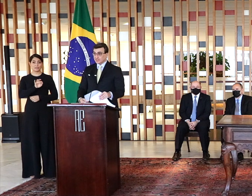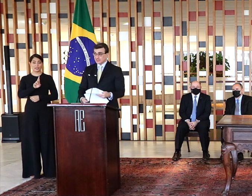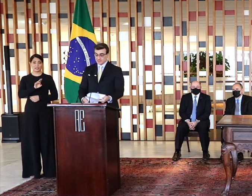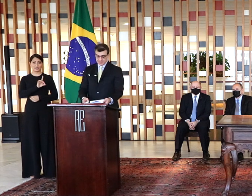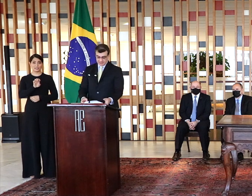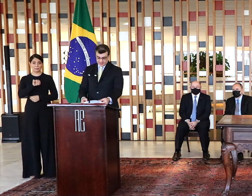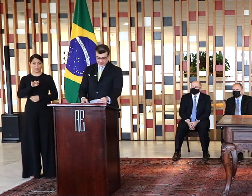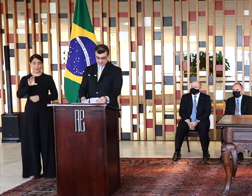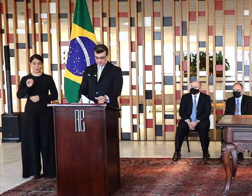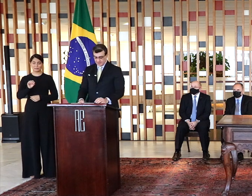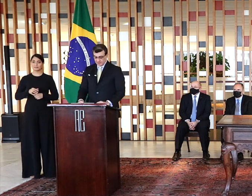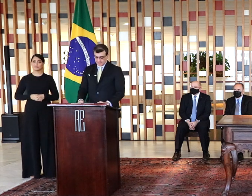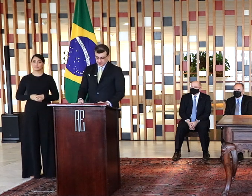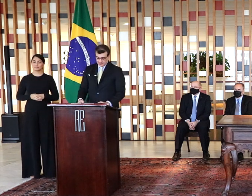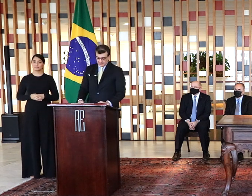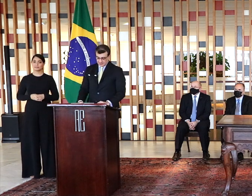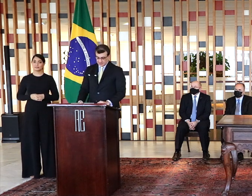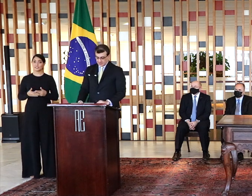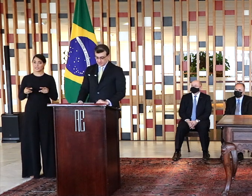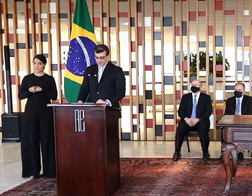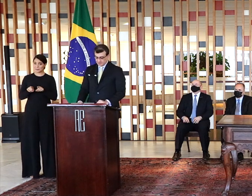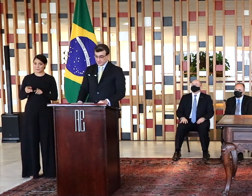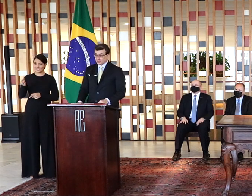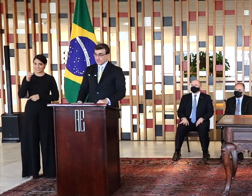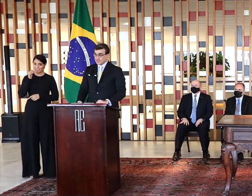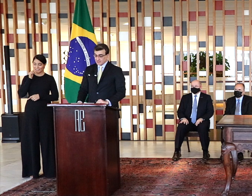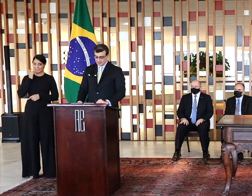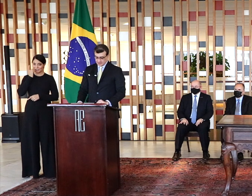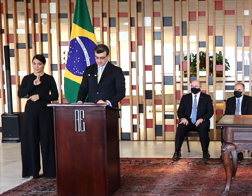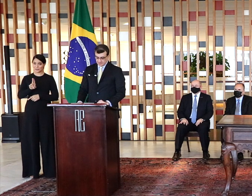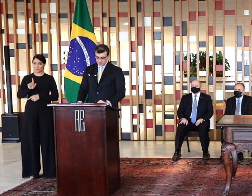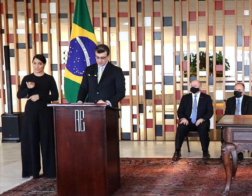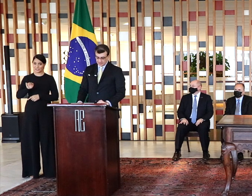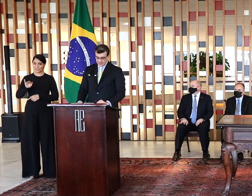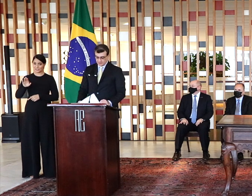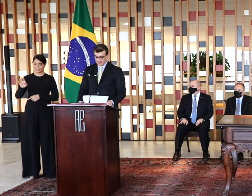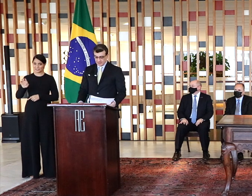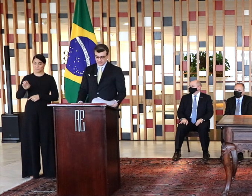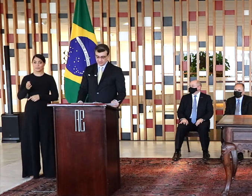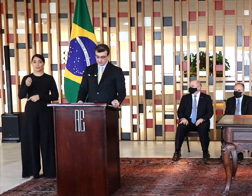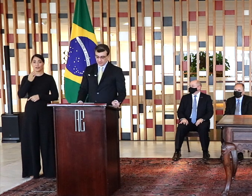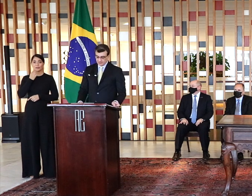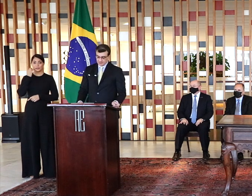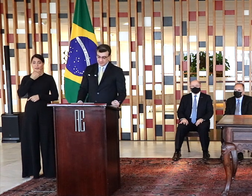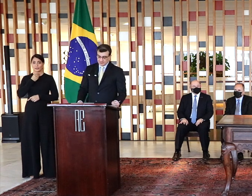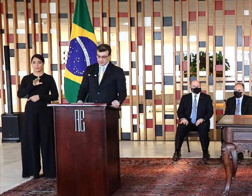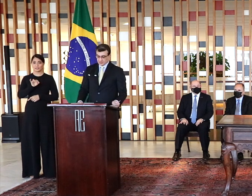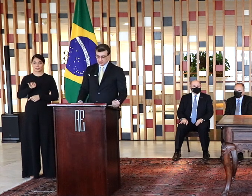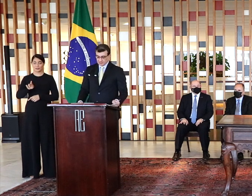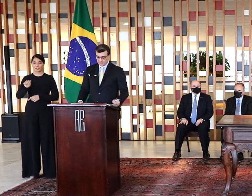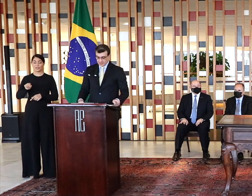registrar e agradecer a presença aqui da deputada federal Grace Elias, do deputado federal da Vitória